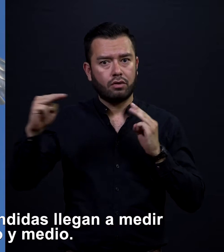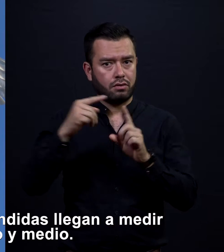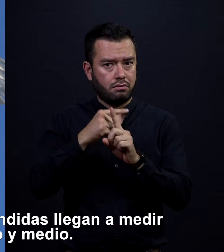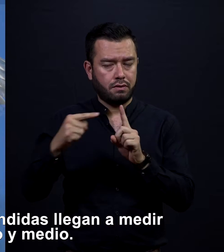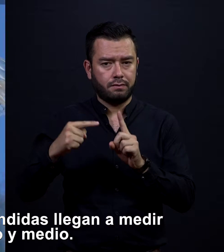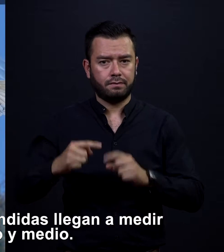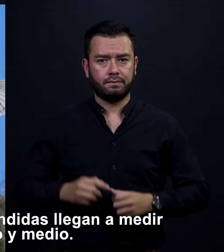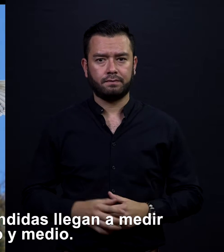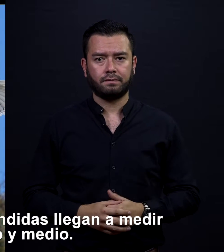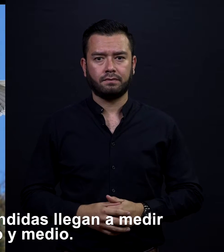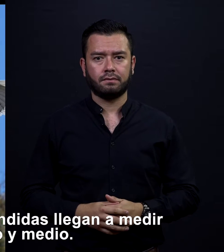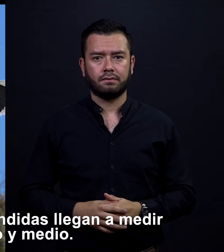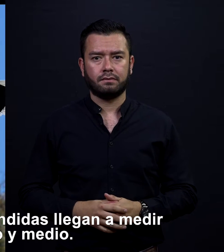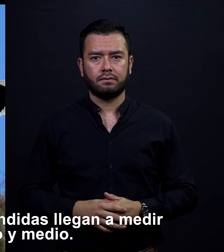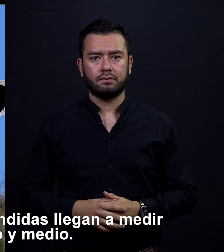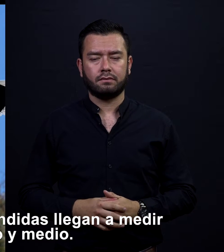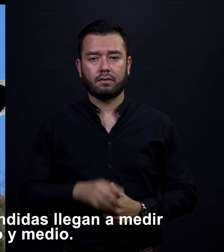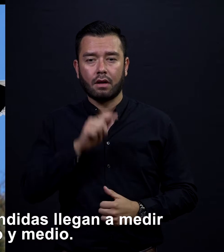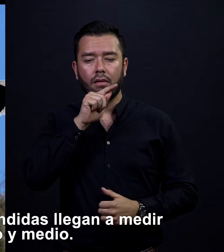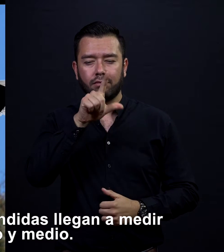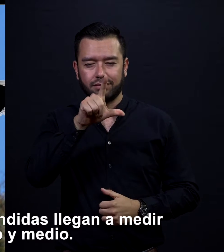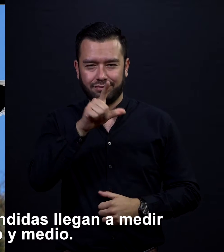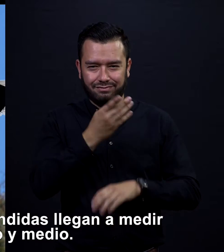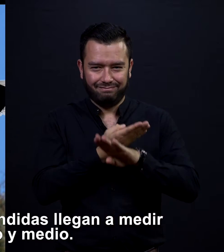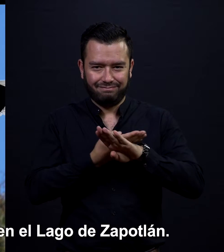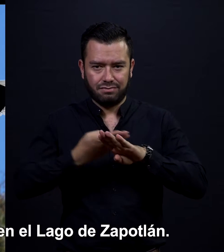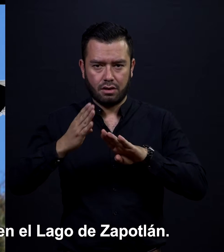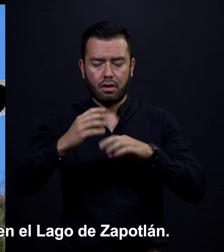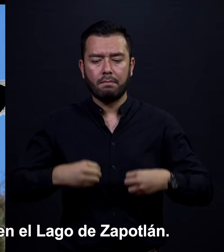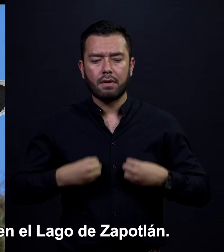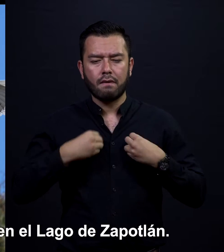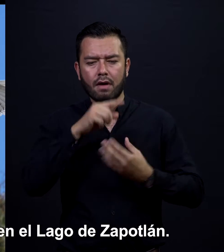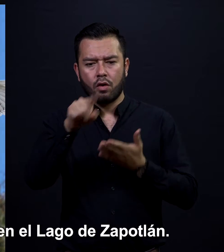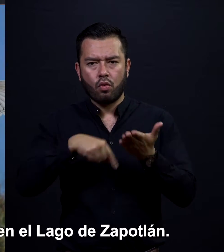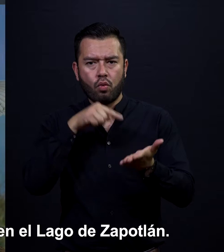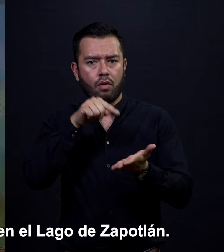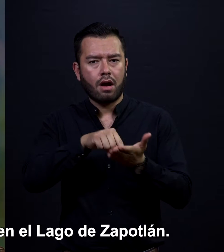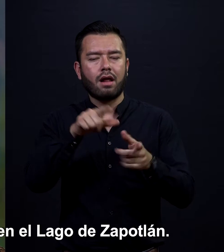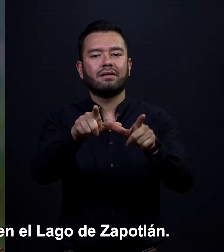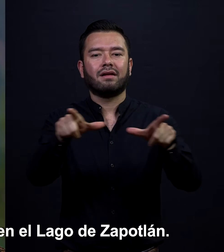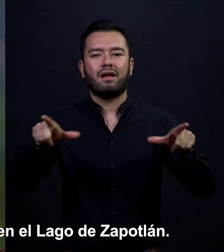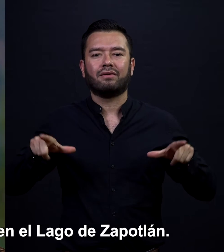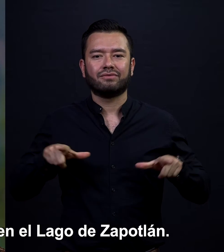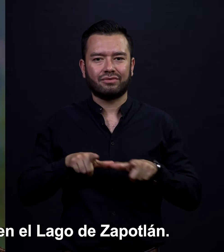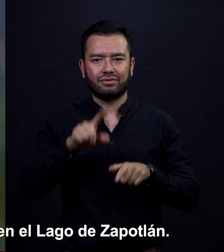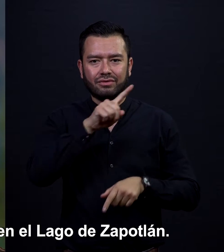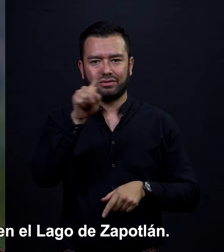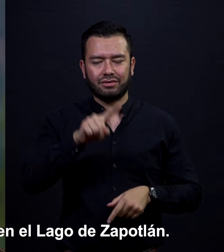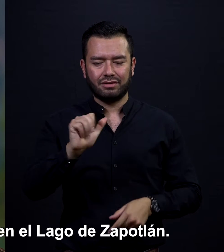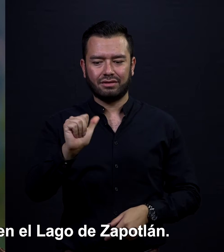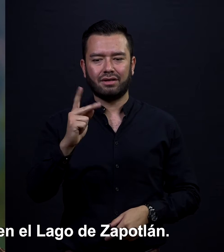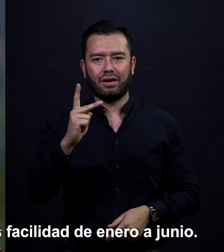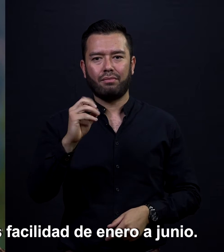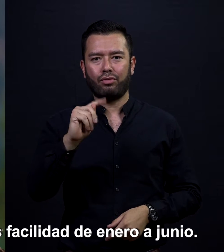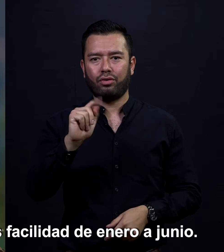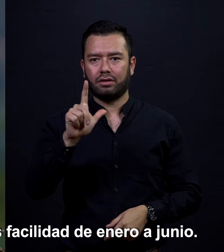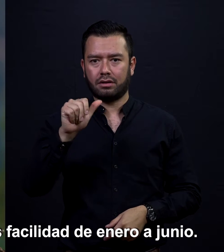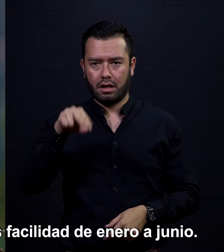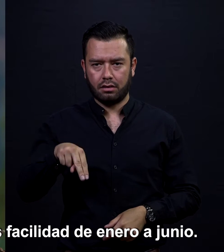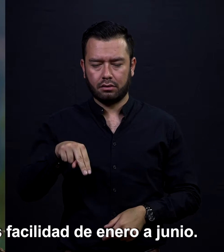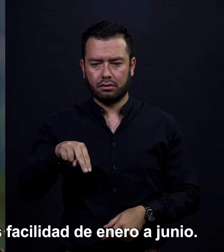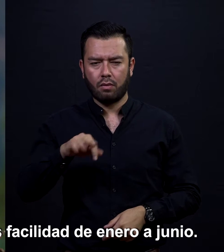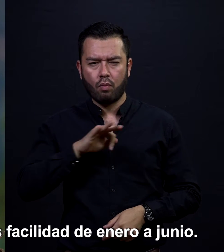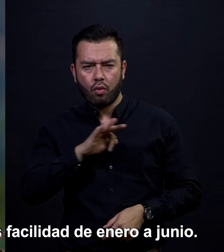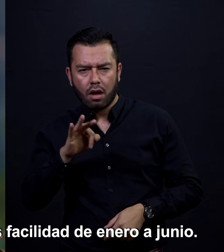alas extendidas llegan a medir un metro y medio. La garza blanca vive en el lago de Zapotlán. La